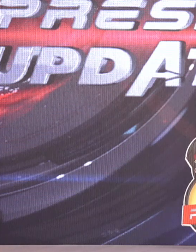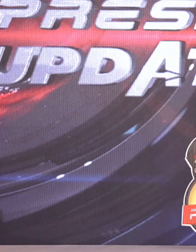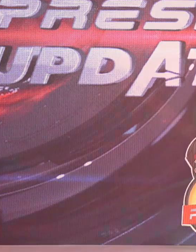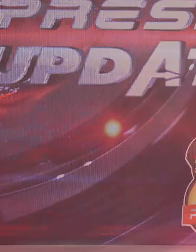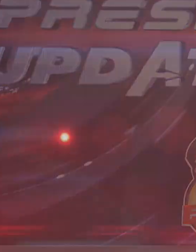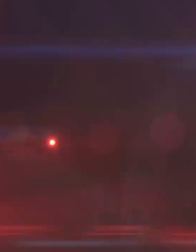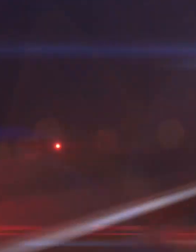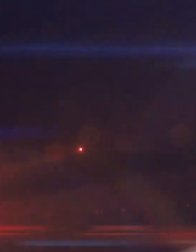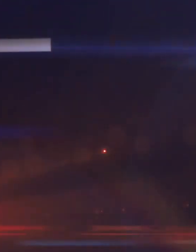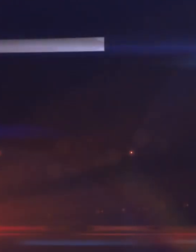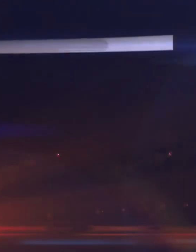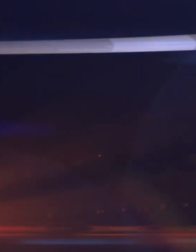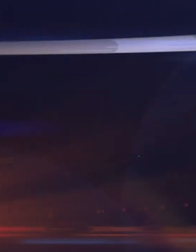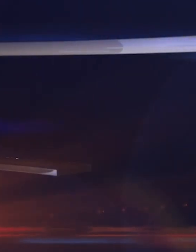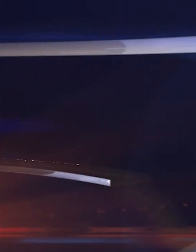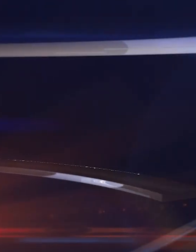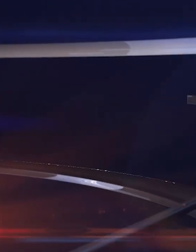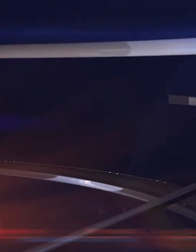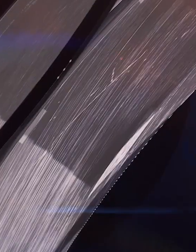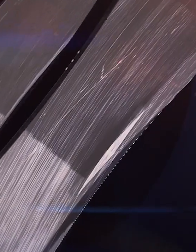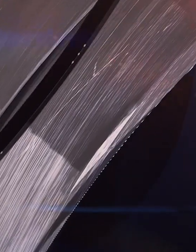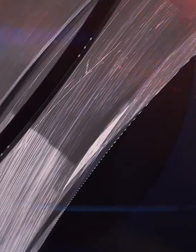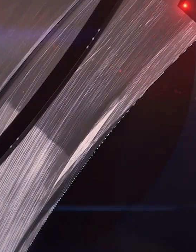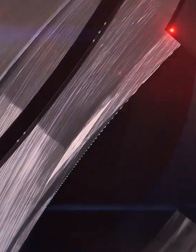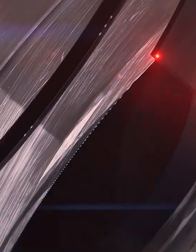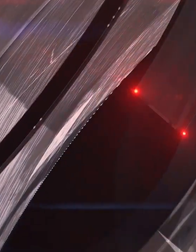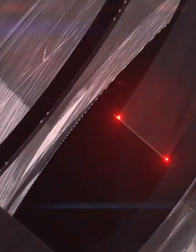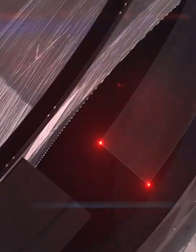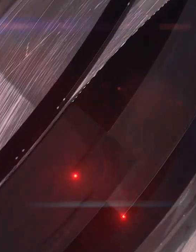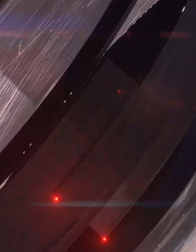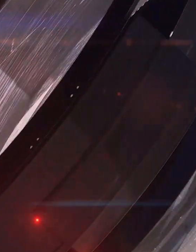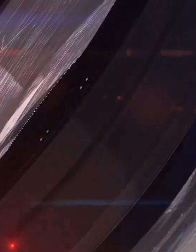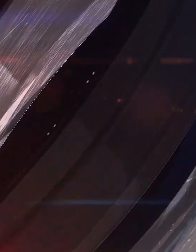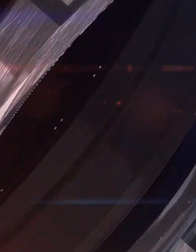Terima kasih atas perhatian